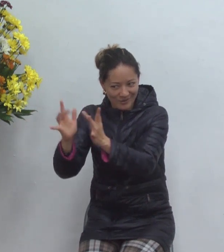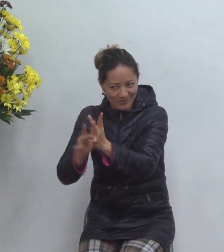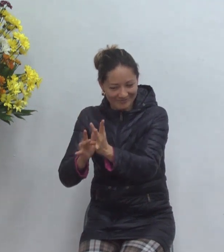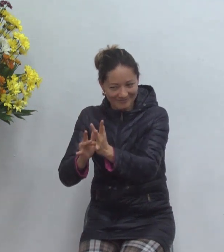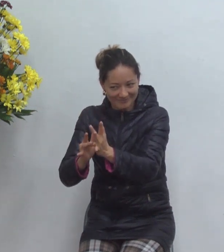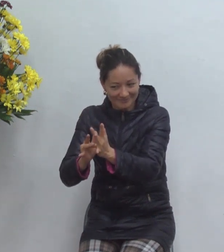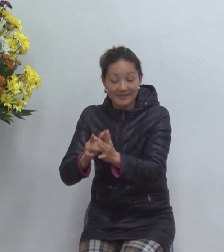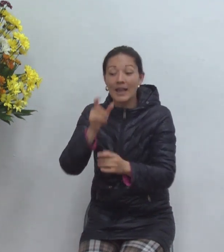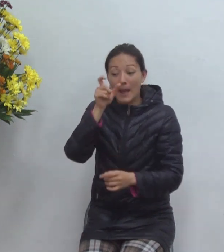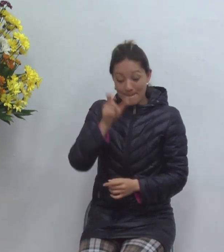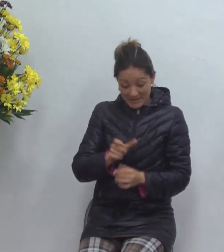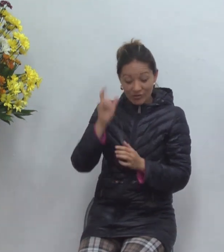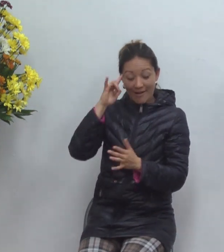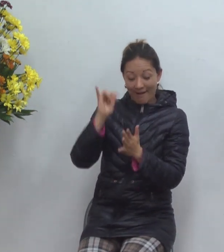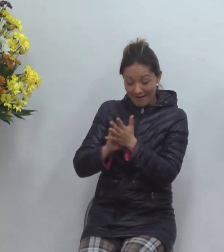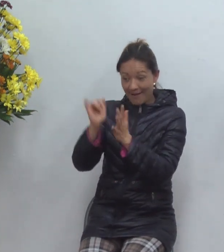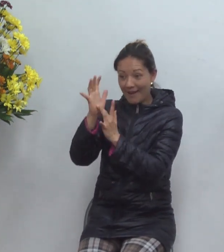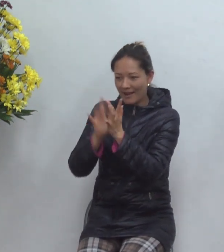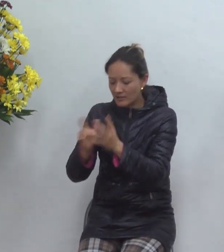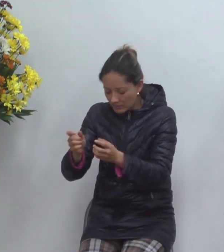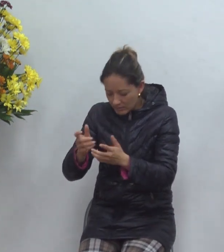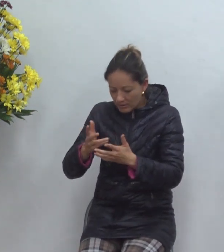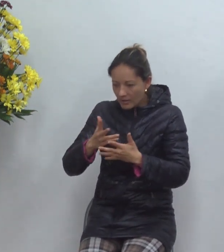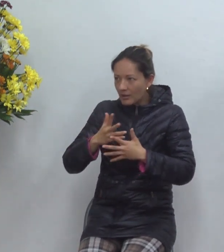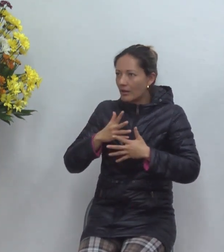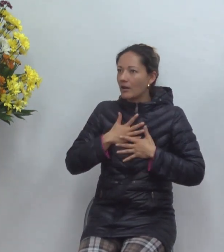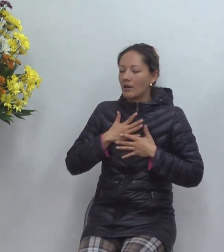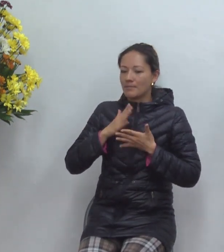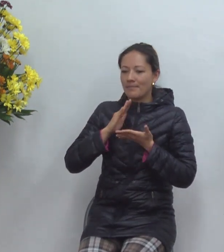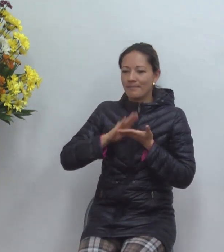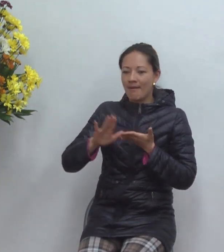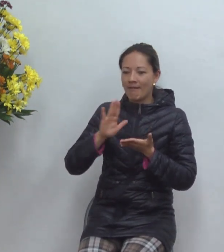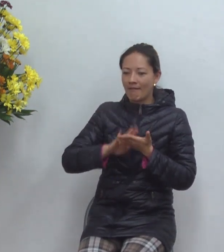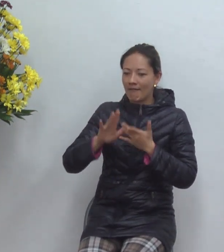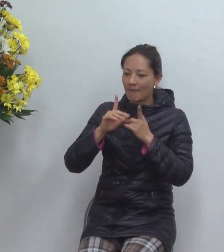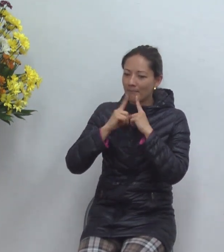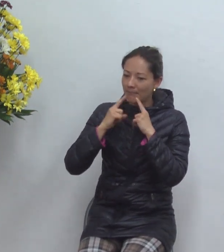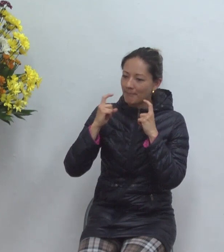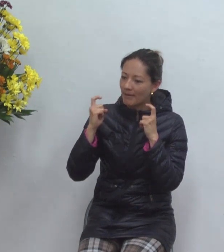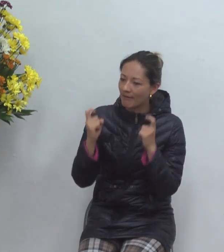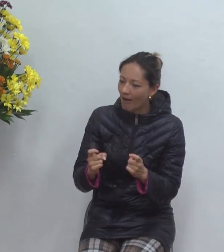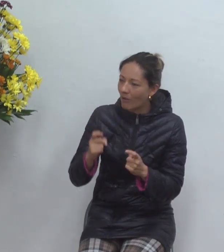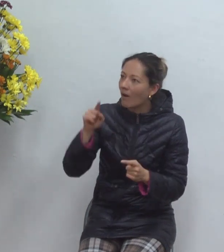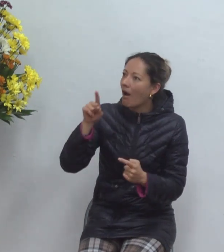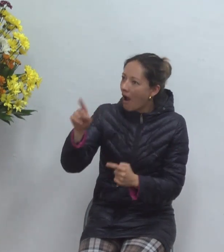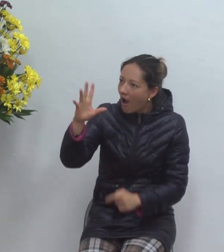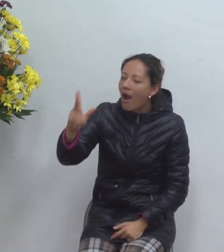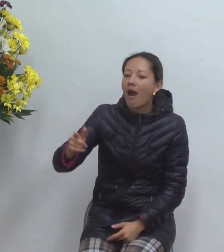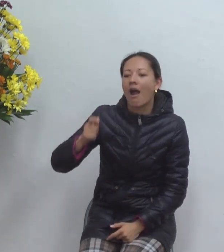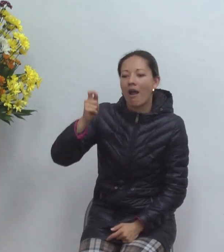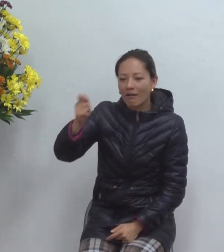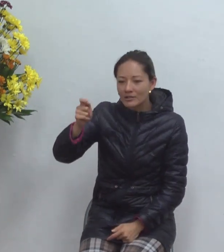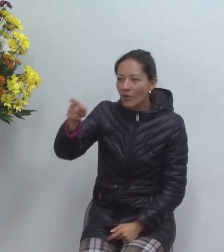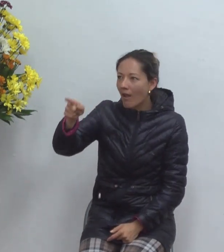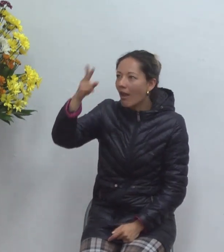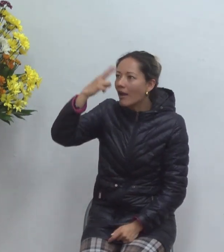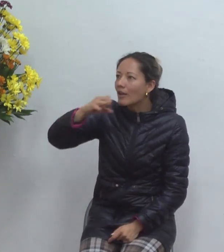cree en él tiene el perdón de los pecados este es el Cristo el hijo del Dios viviente este es el